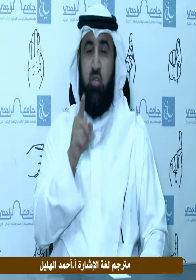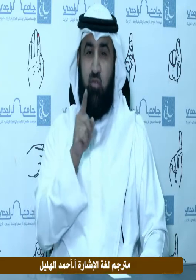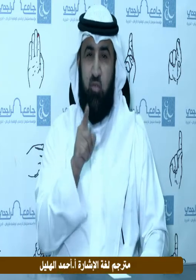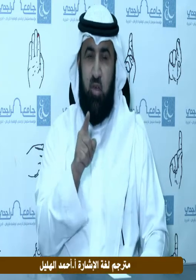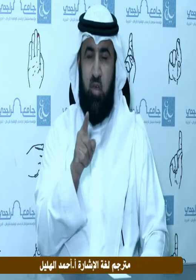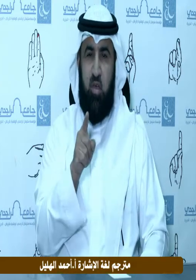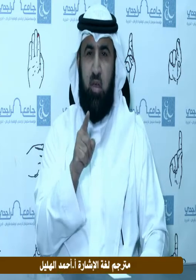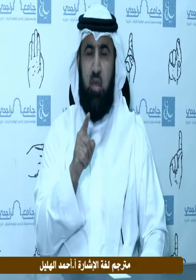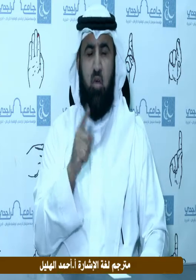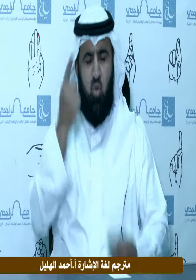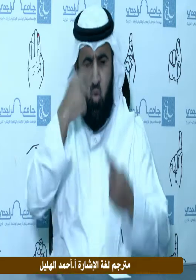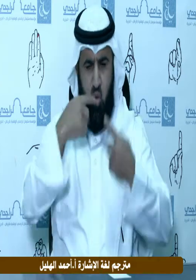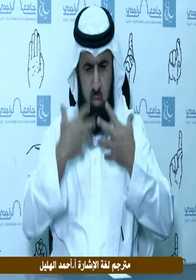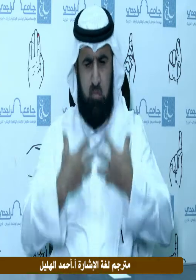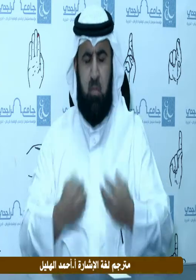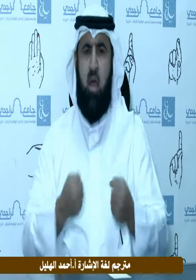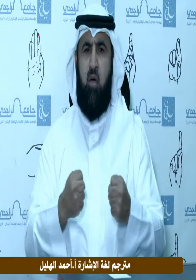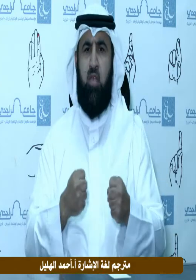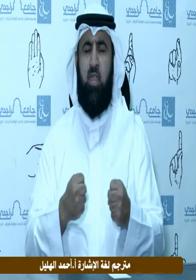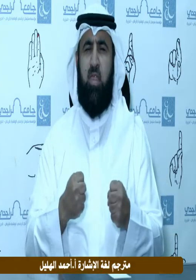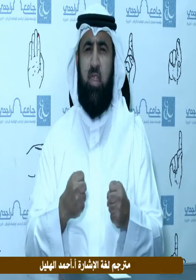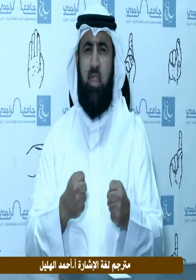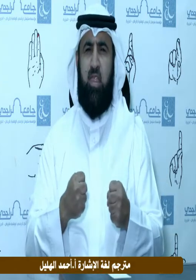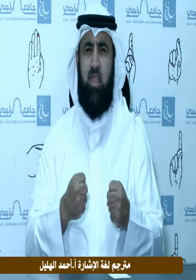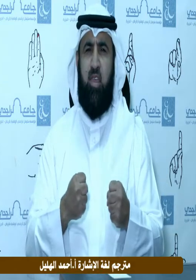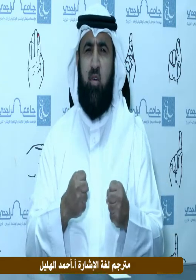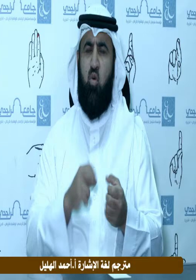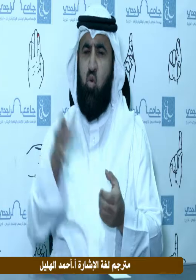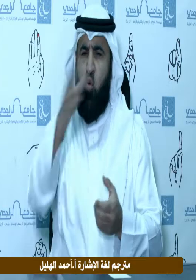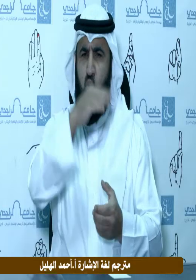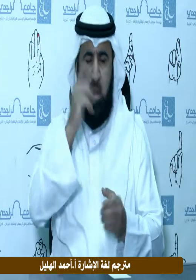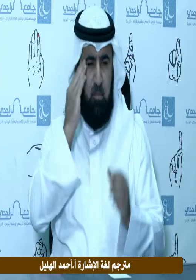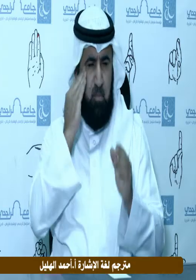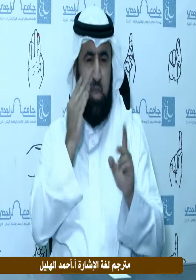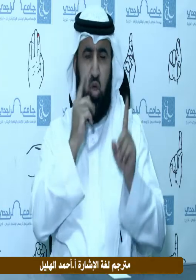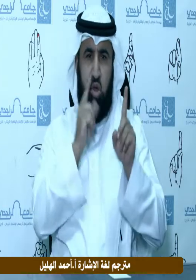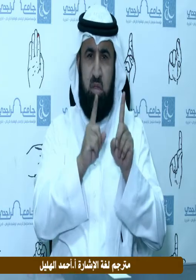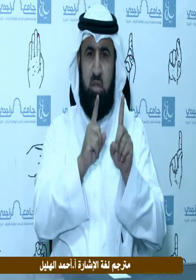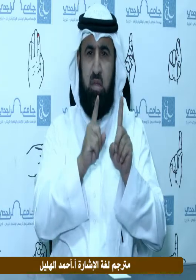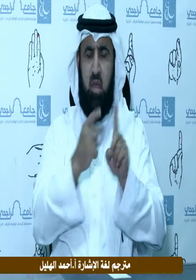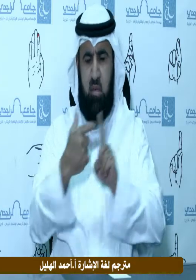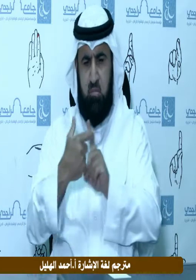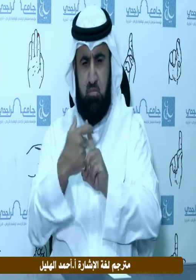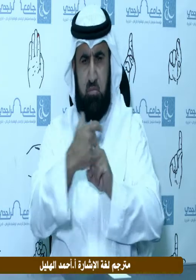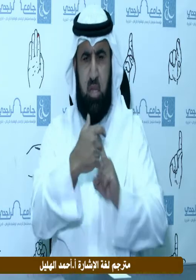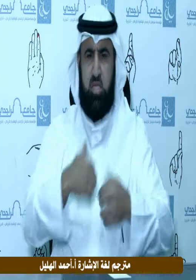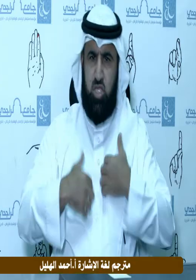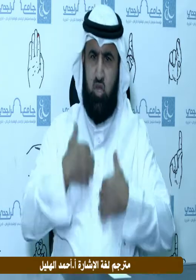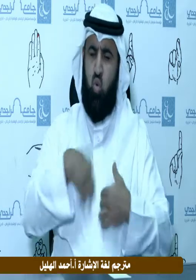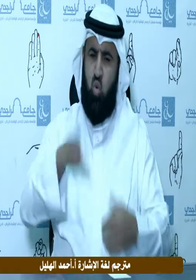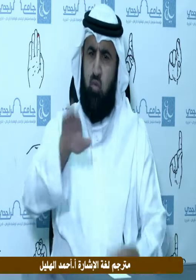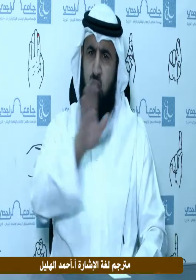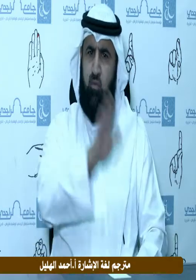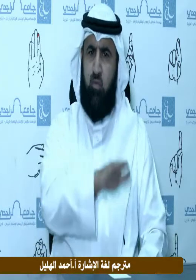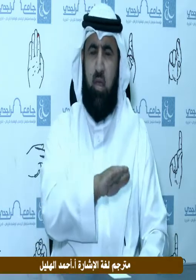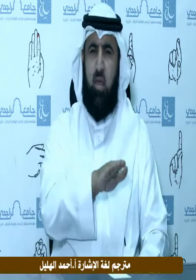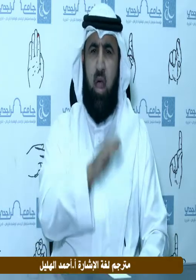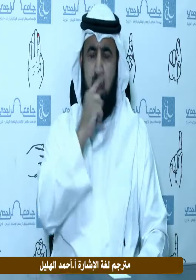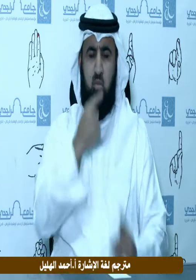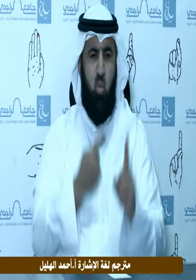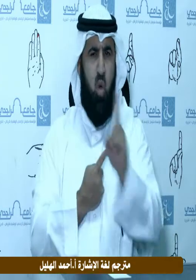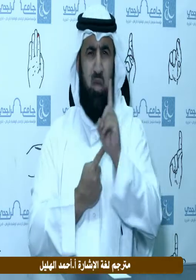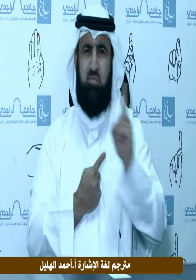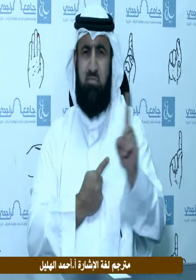لباس لكيلة الزوجين يتقي به كل منهما حرارة الغريزة وبرودة الوحدة